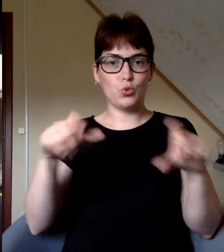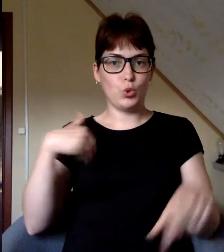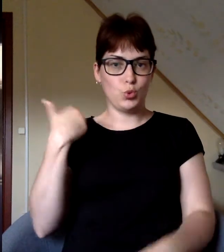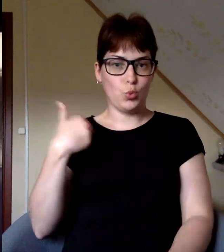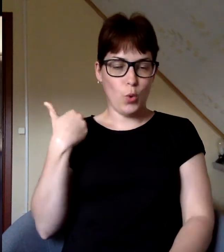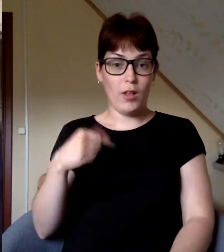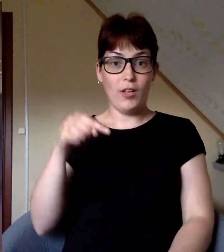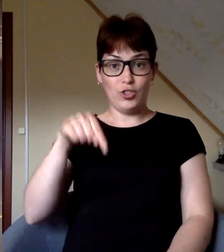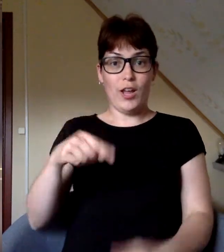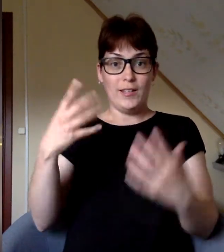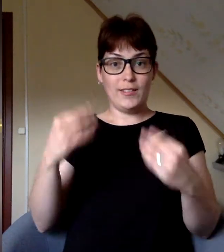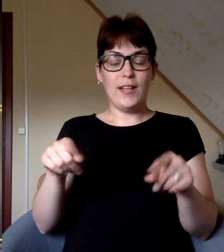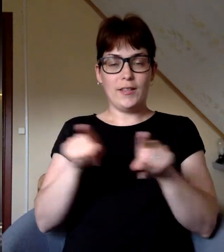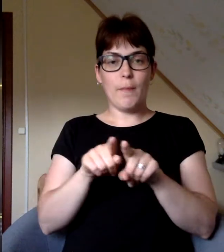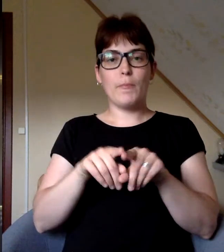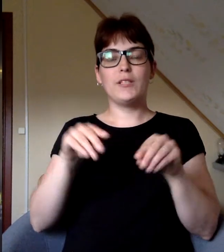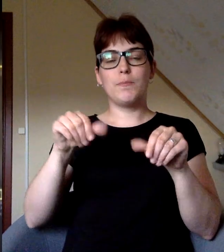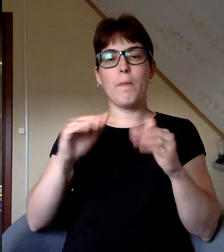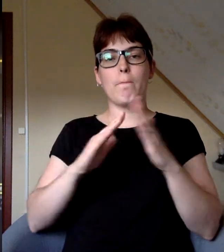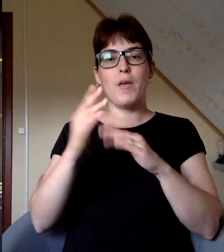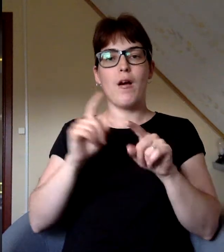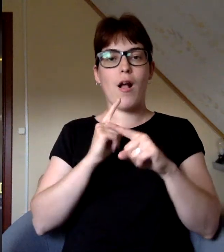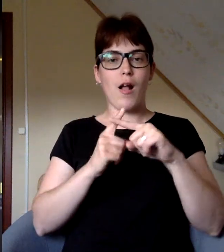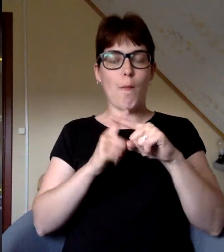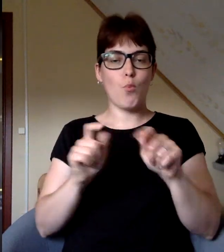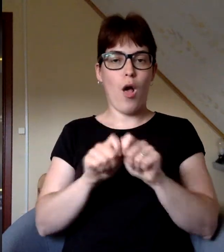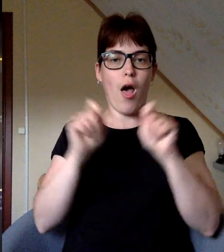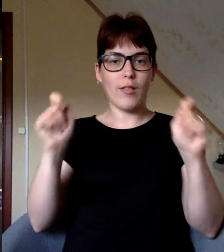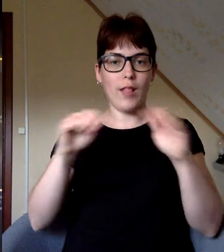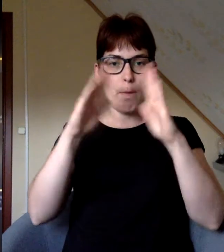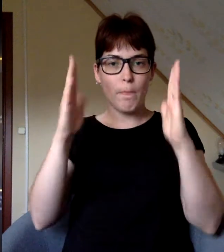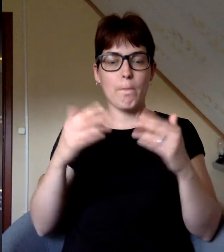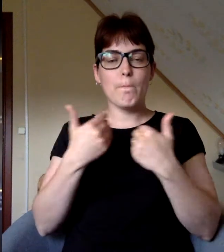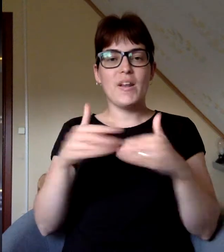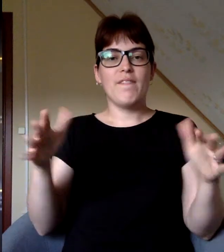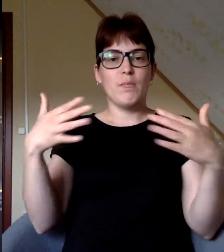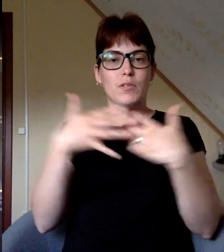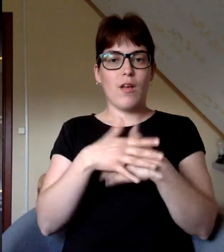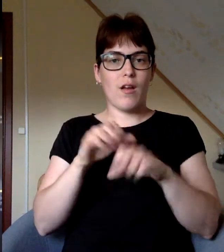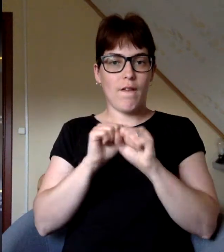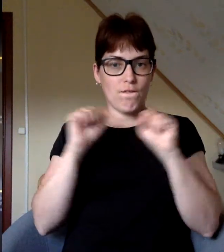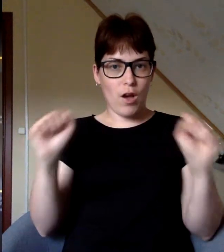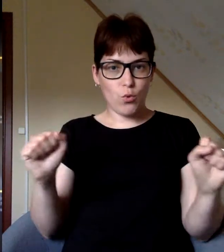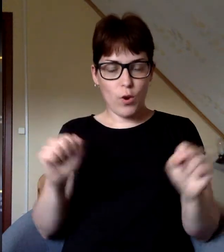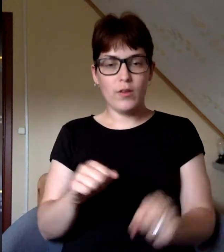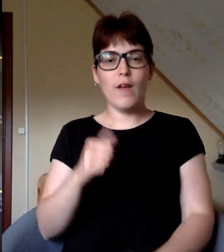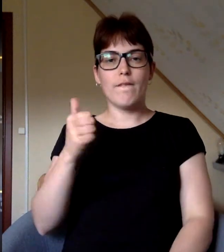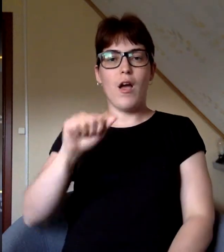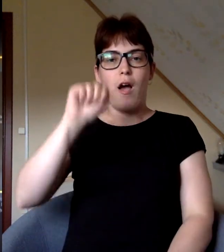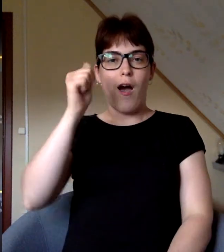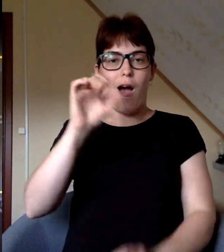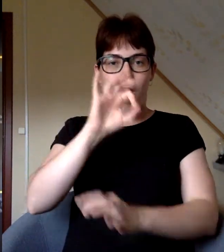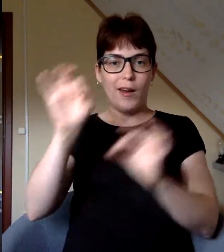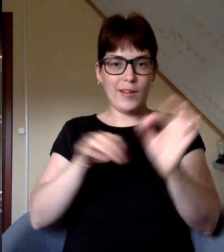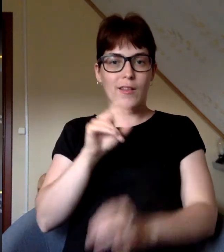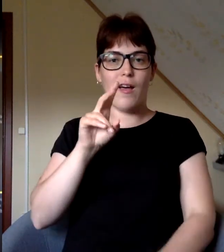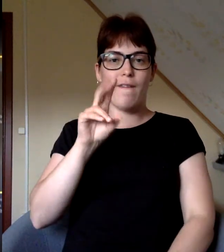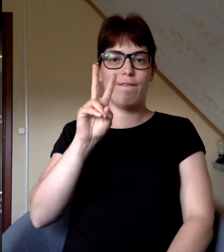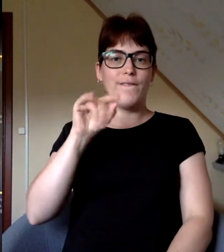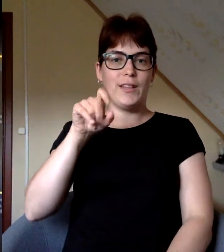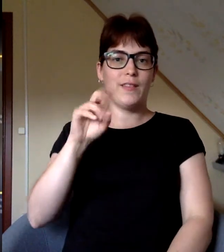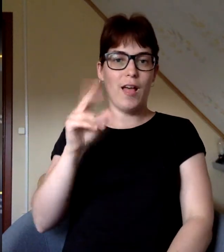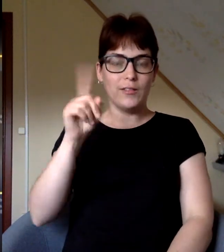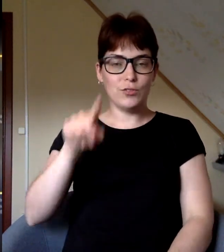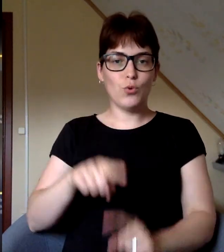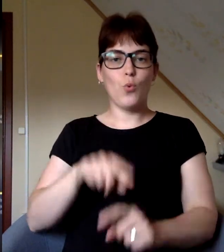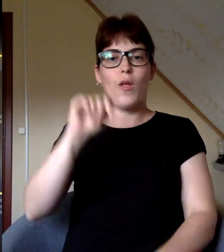skolēni. Vēl šajā dienā Smeltenes pilsētas kapozi atklāja pieminieka, lai brīvības kara varoņiem. Tā arhitekts Vernērs